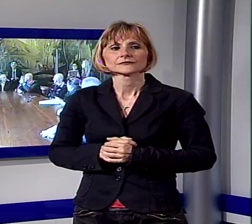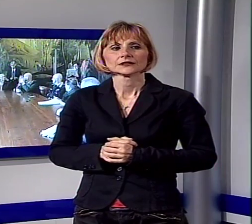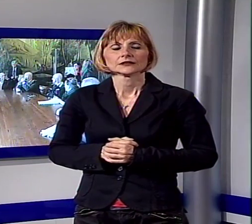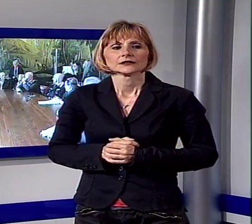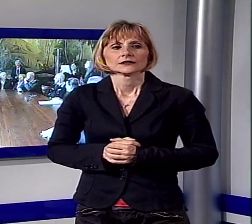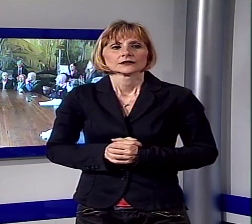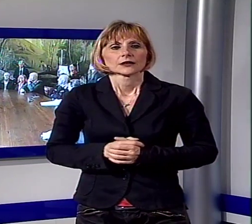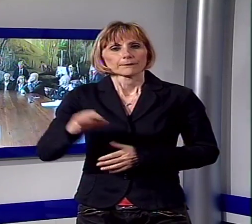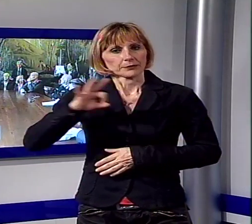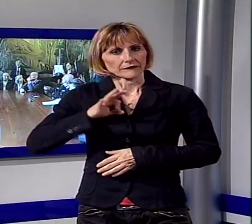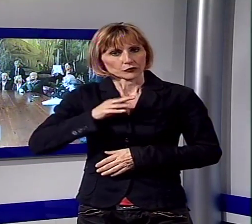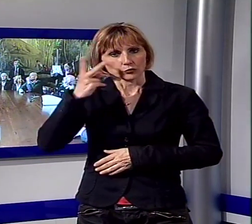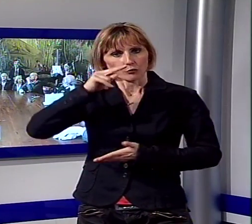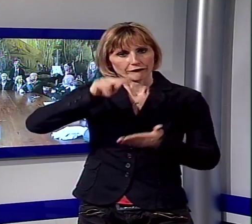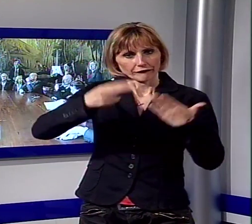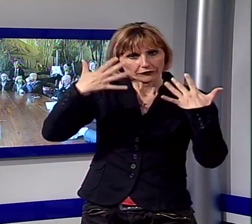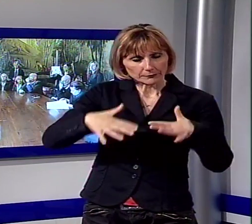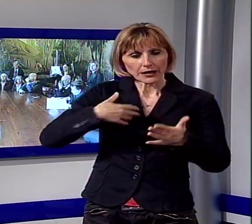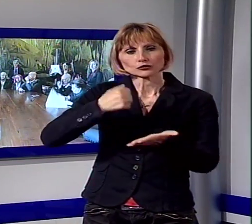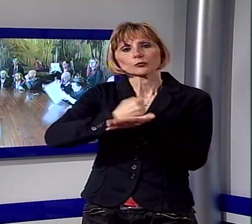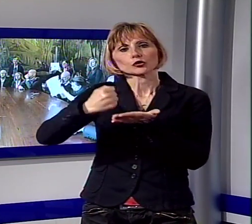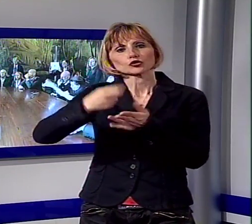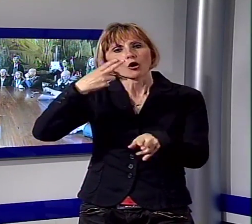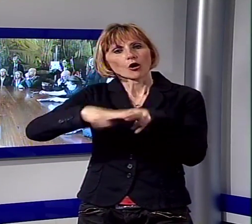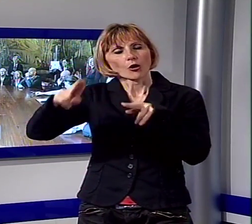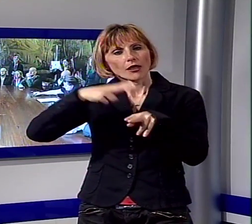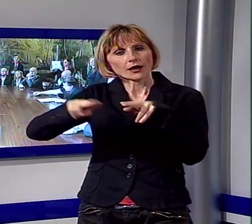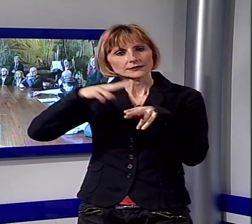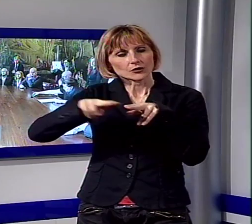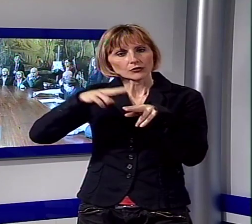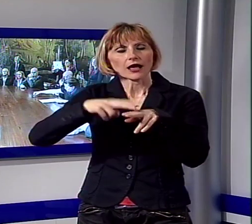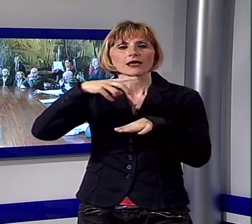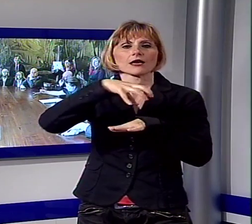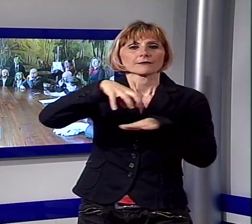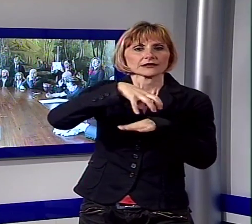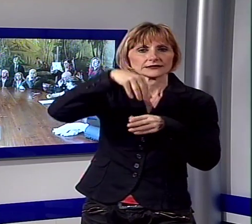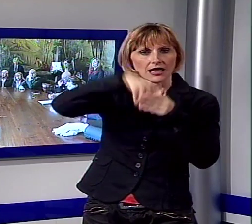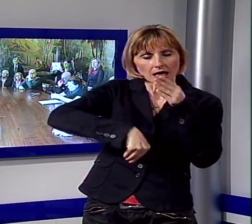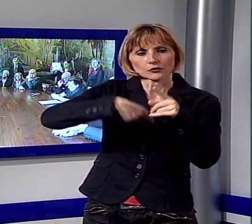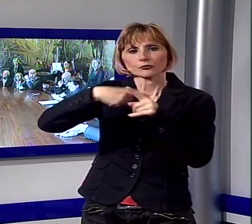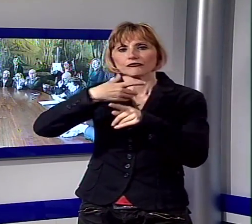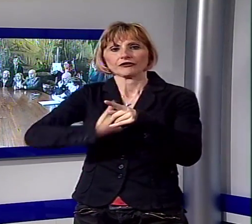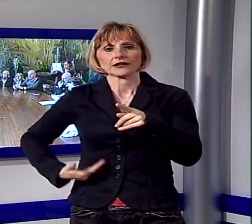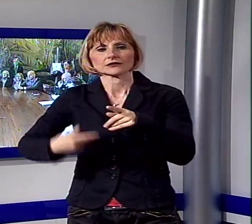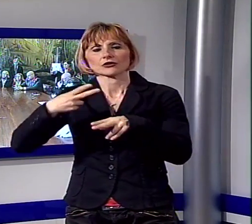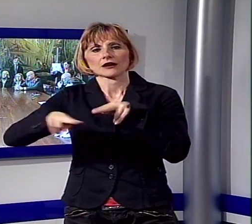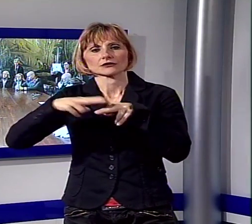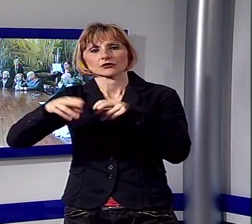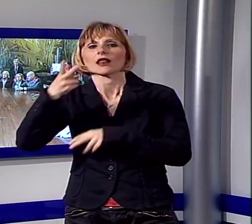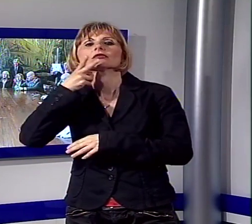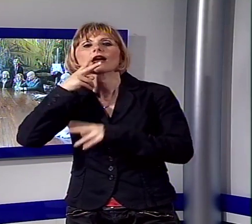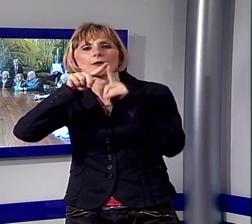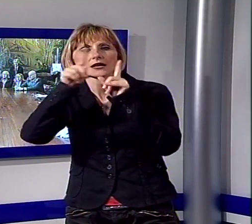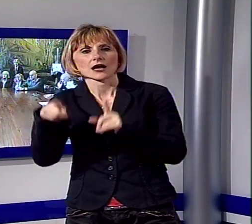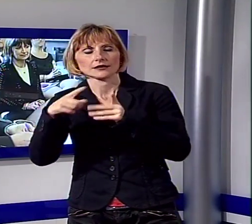Firmato anche dalla prefettura di Lucca, il protocollo nazionale stipulato tra il Ministero dell'Interno e la Federazione Nazionale Tabaccai.